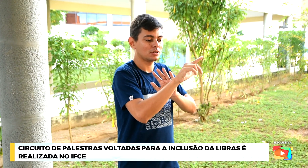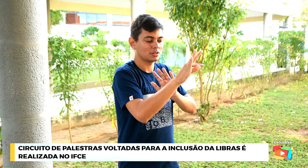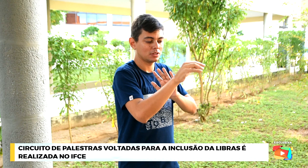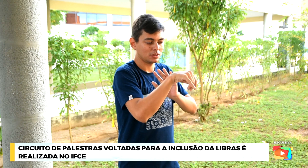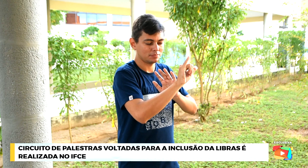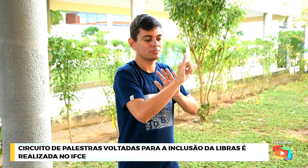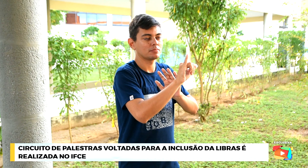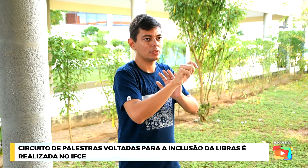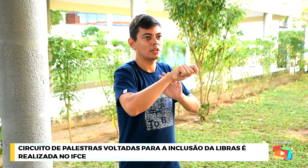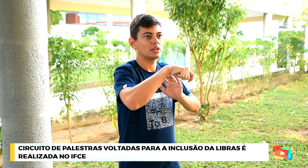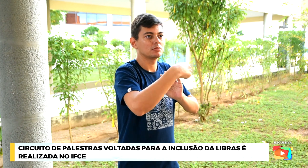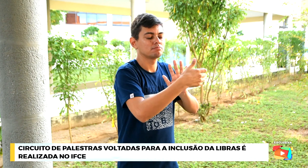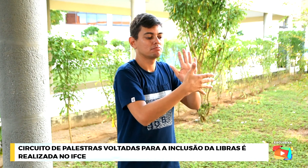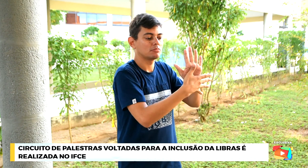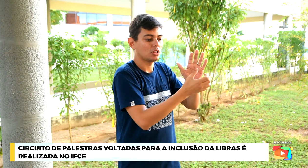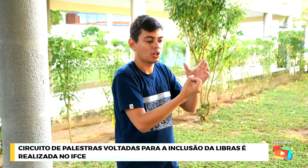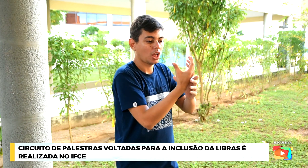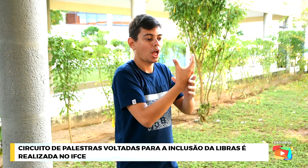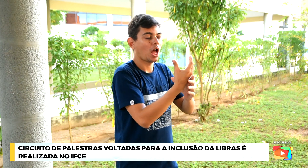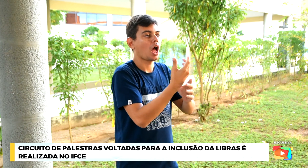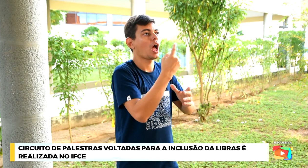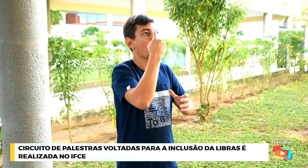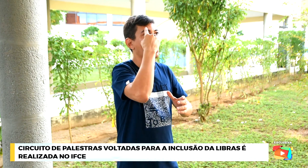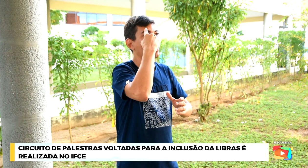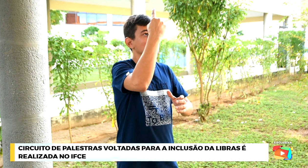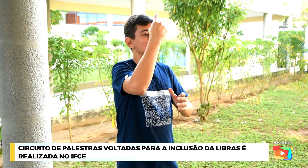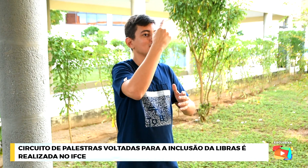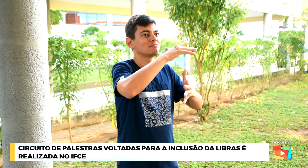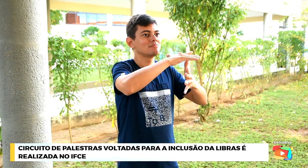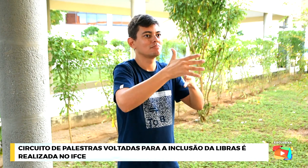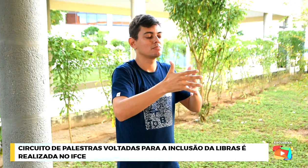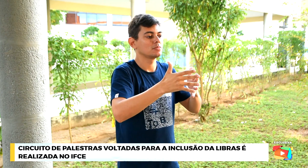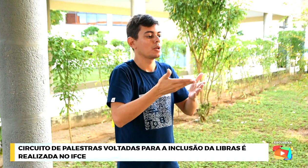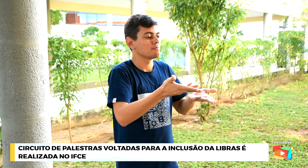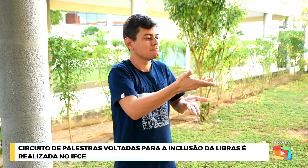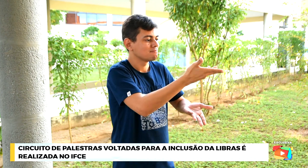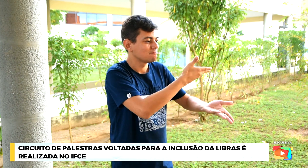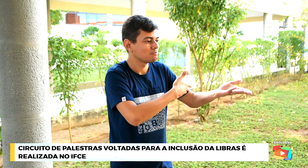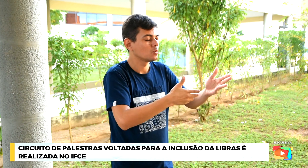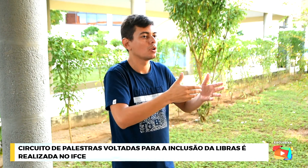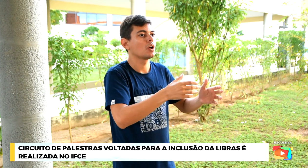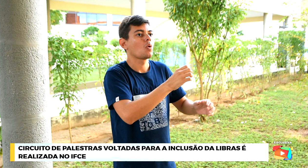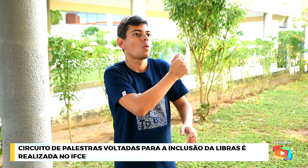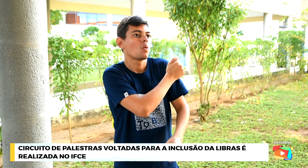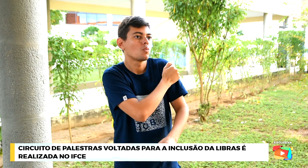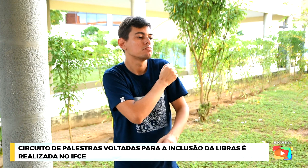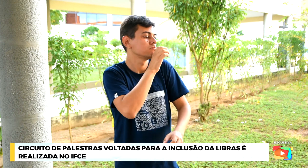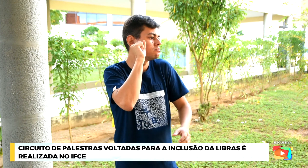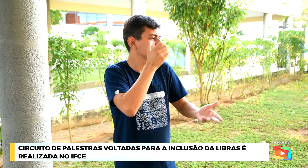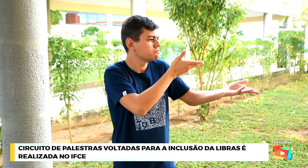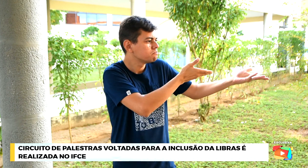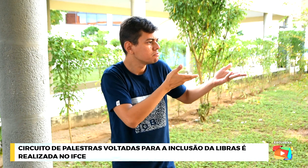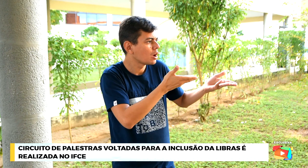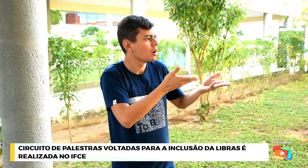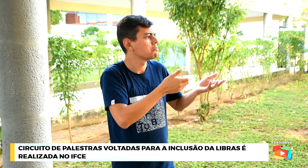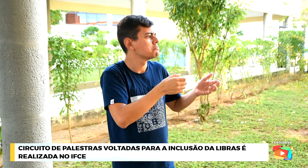Até que nós criamos a Facility aqui em Canidé e a gente percebeu que as pessoas,